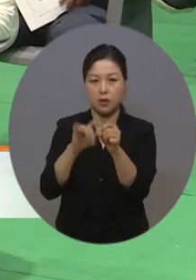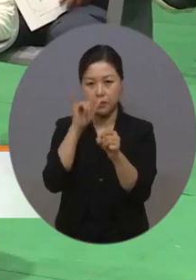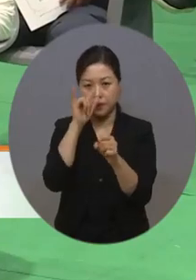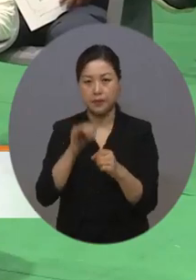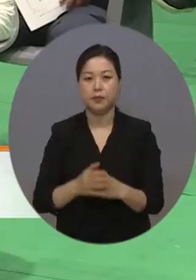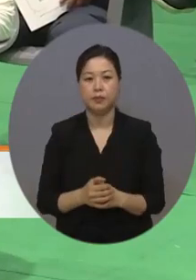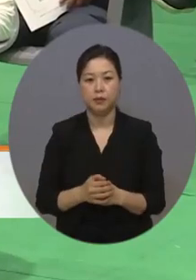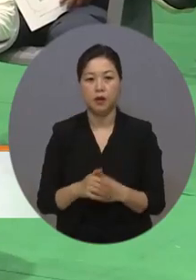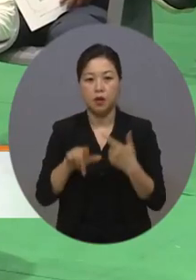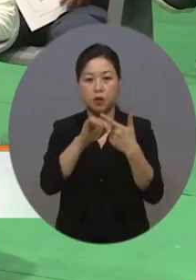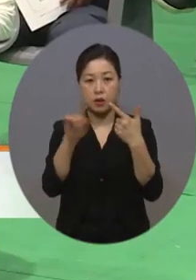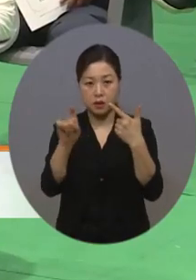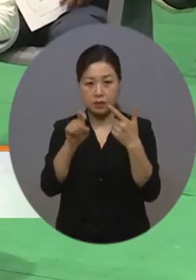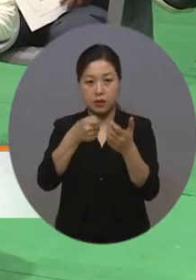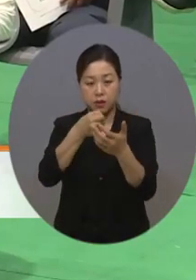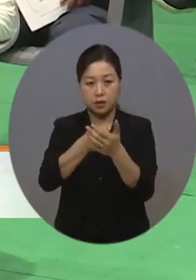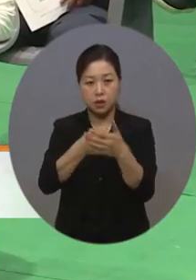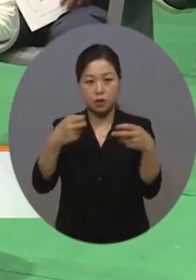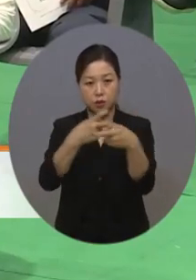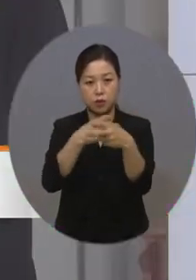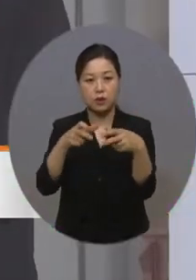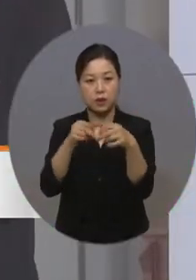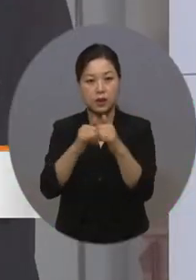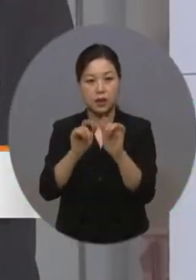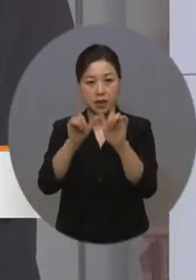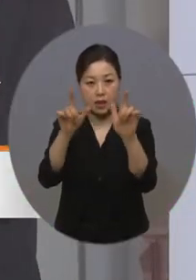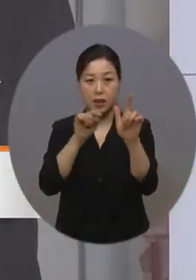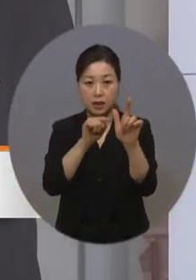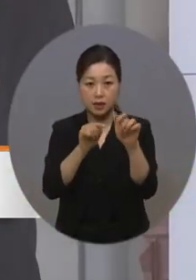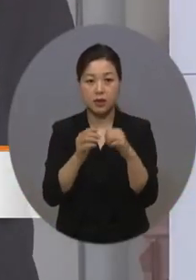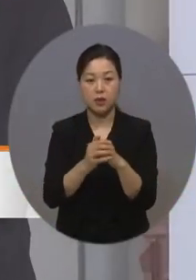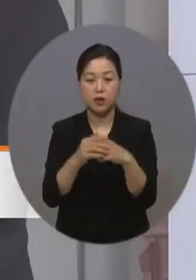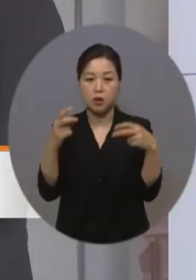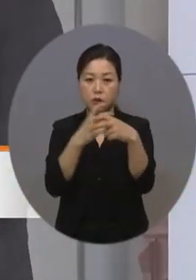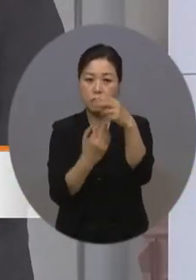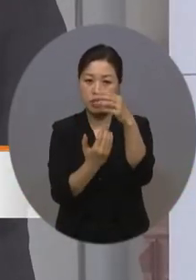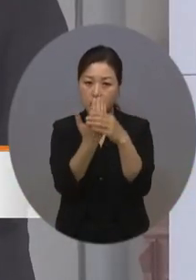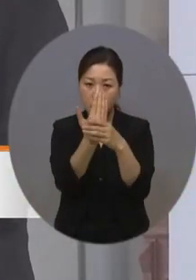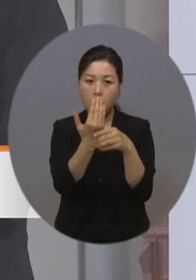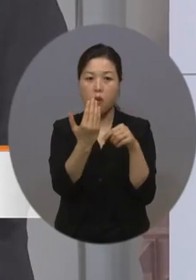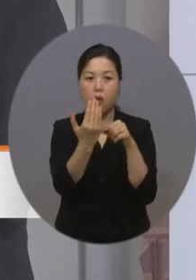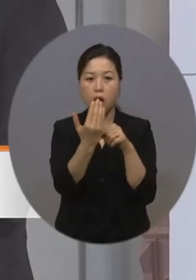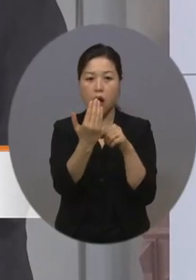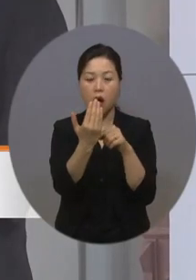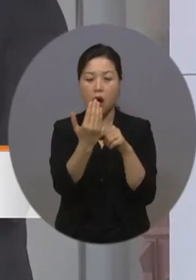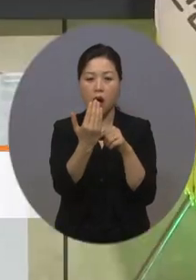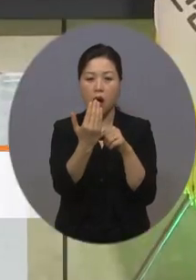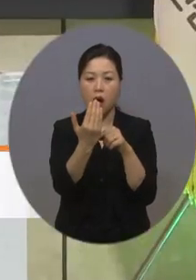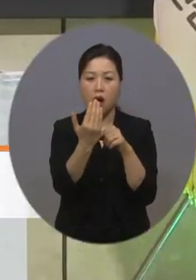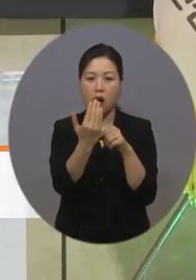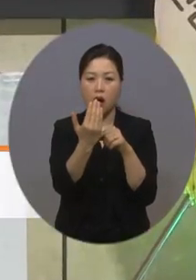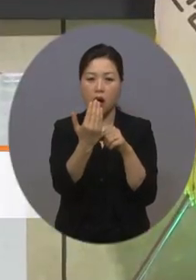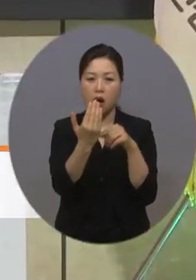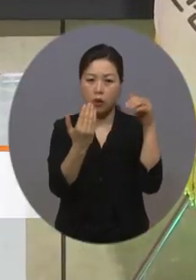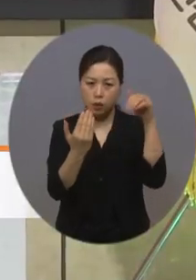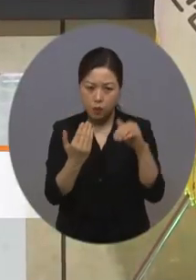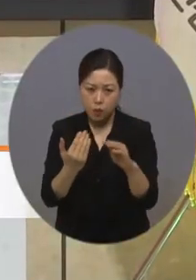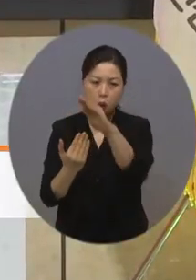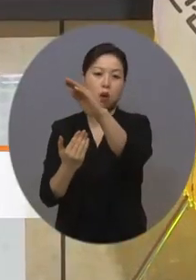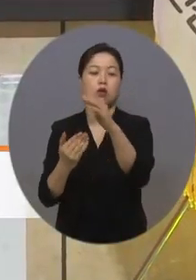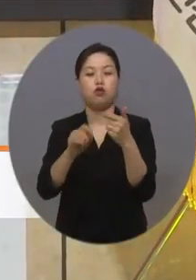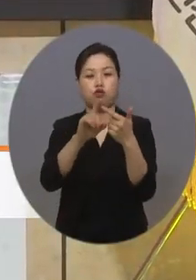6월 10일로 제정된 교통장애인의 날은 교통사고 발생률이 가장 낮았다 높아지는 시점인 6월과